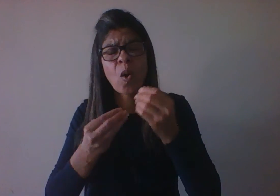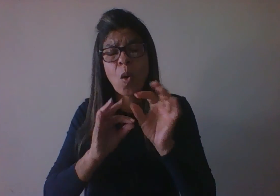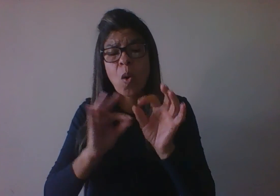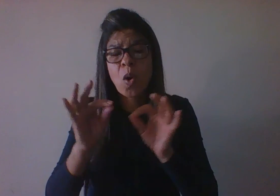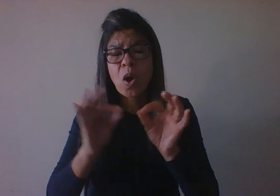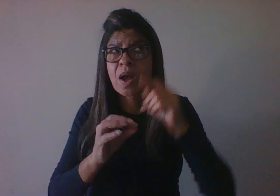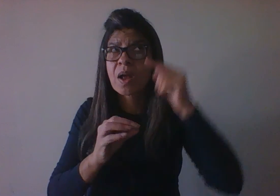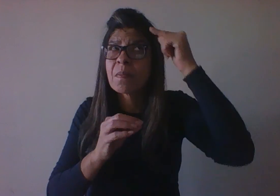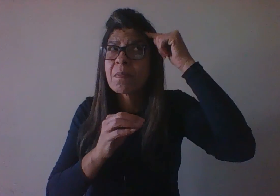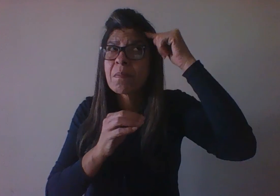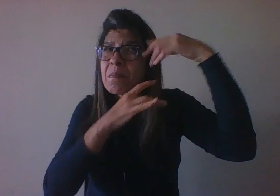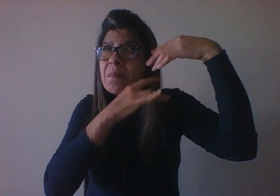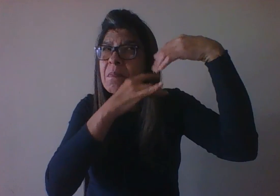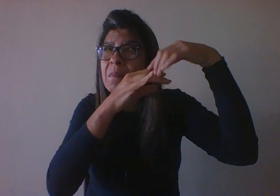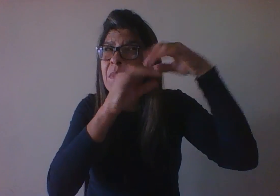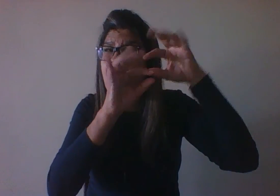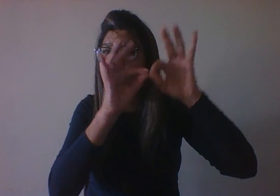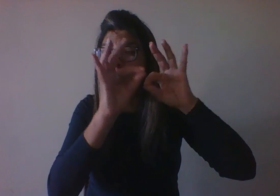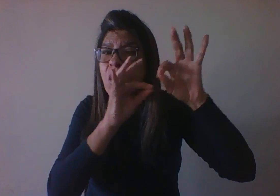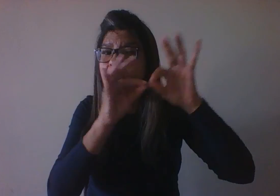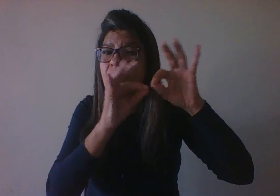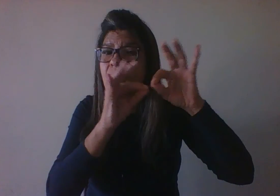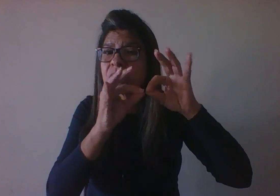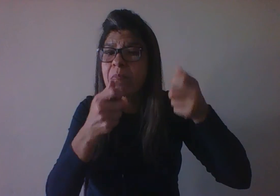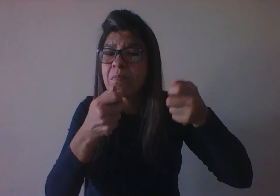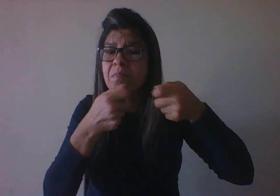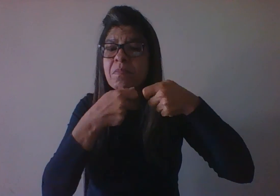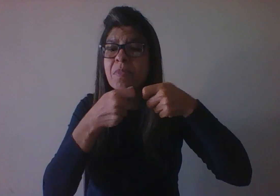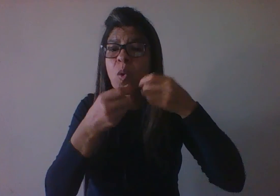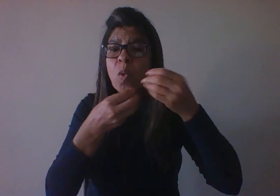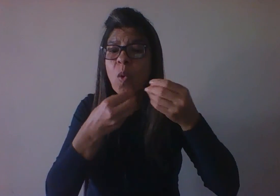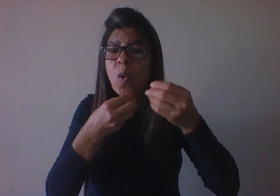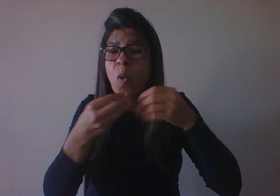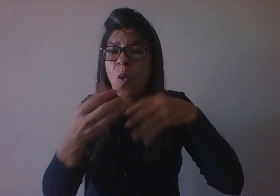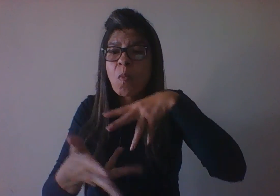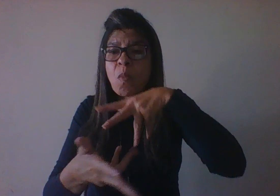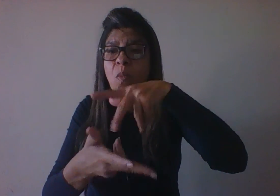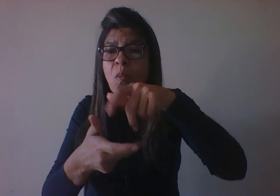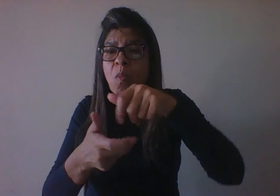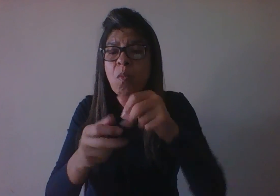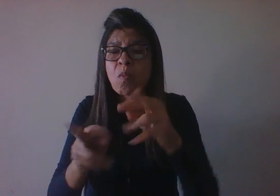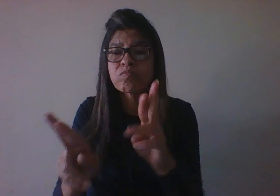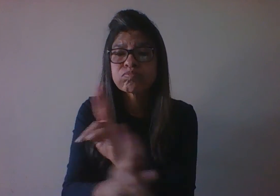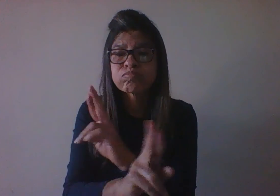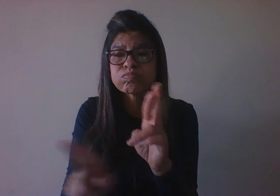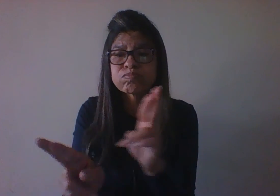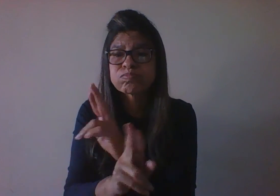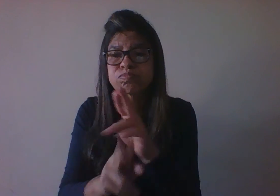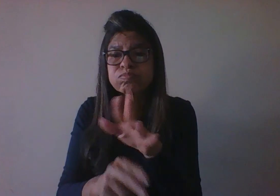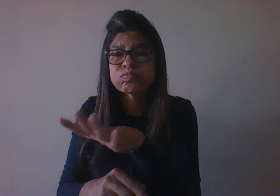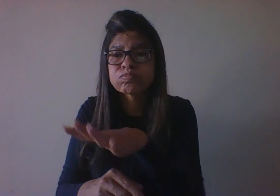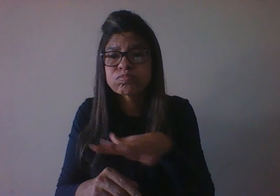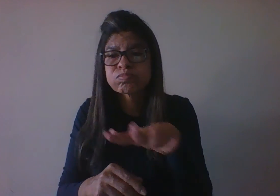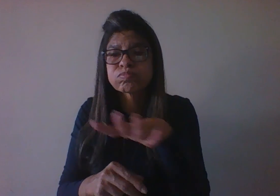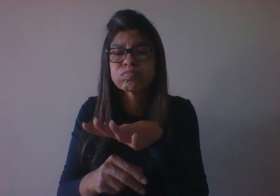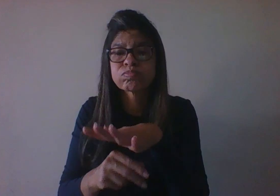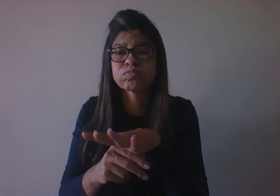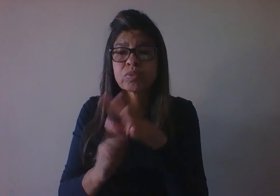possibilita que ele lide com o mundo. Então, esse modelo também é reconhecido como epistemologia